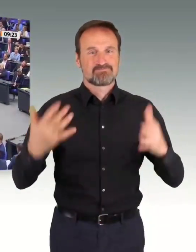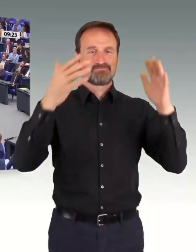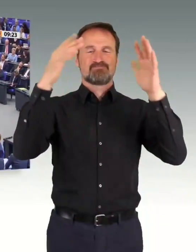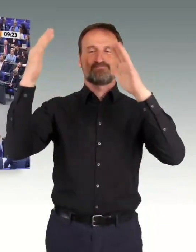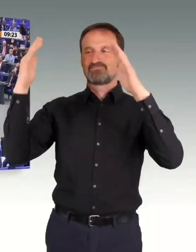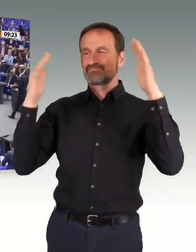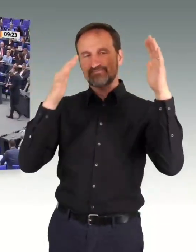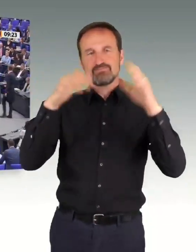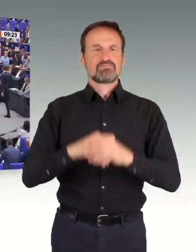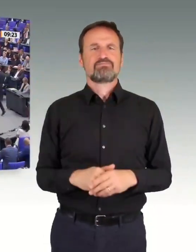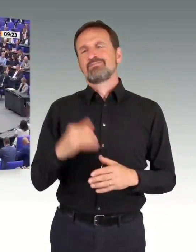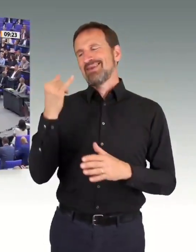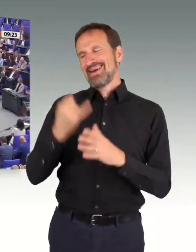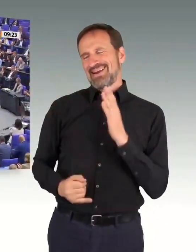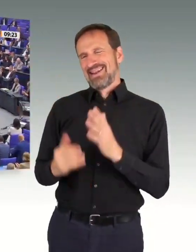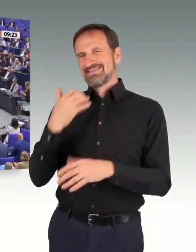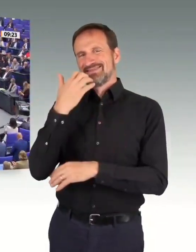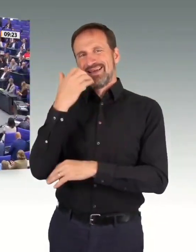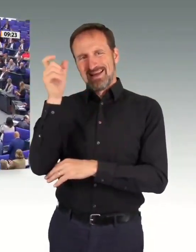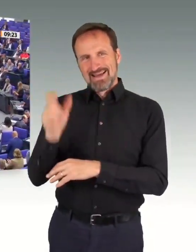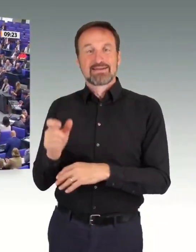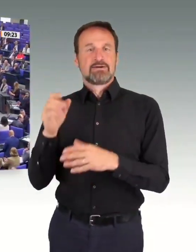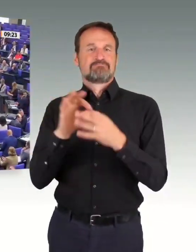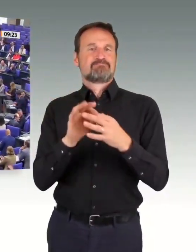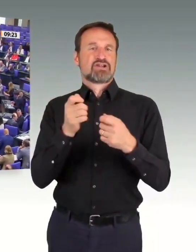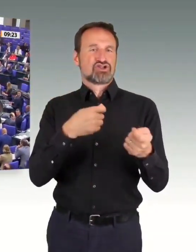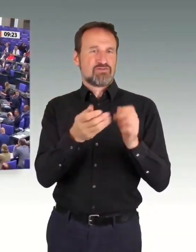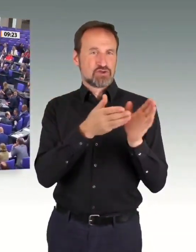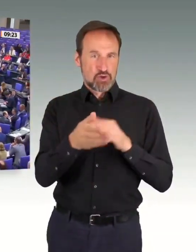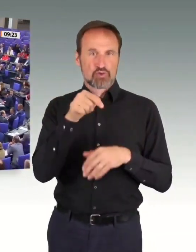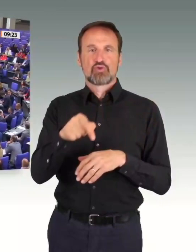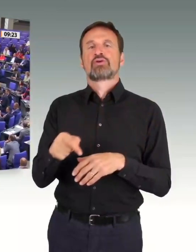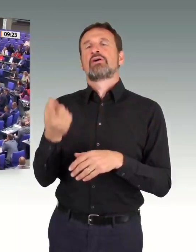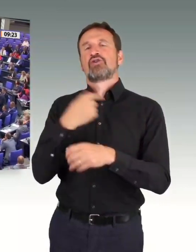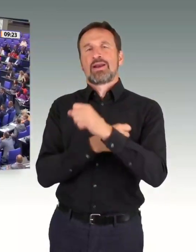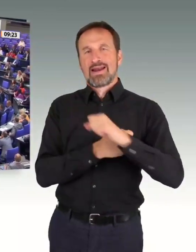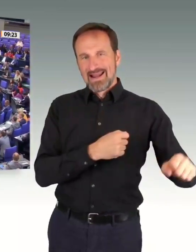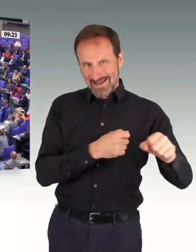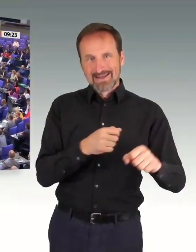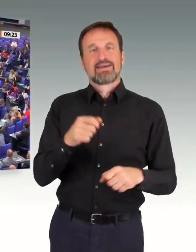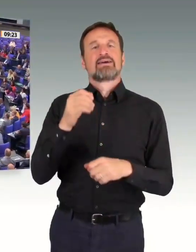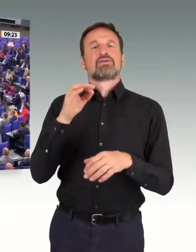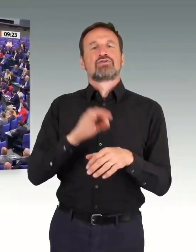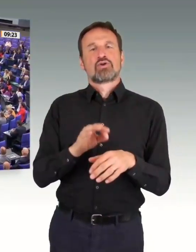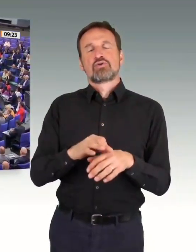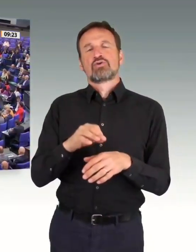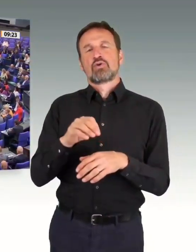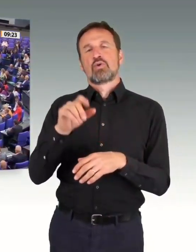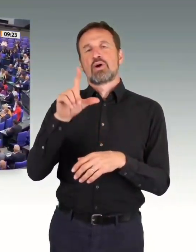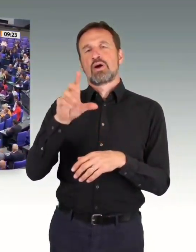Vielen Dank, Frau Präsidentin. Meine sehr geehrten Damen und Herren, seit Monaten gibt es ein Hin und Her in der Regierung,